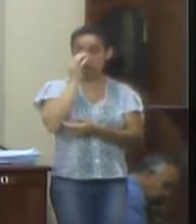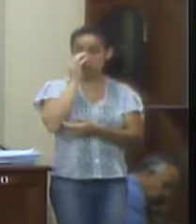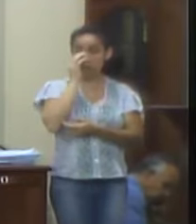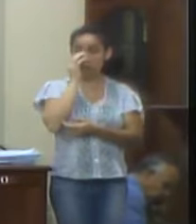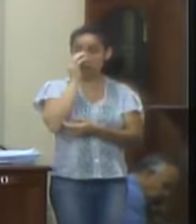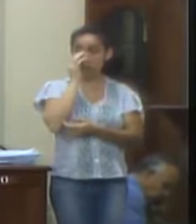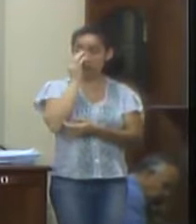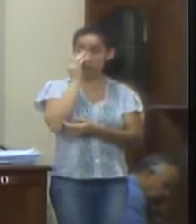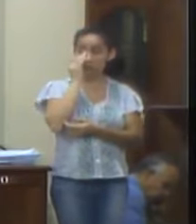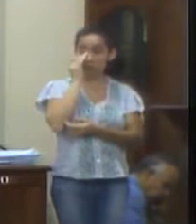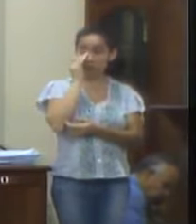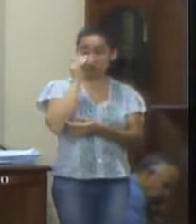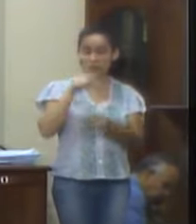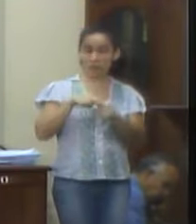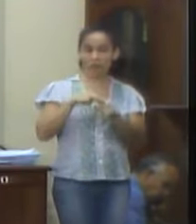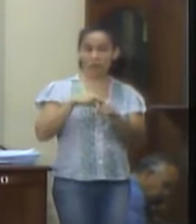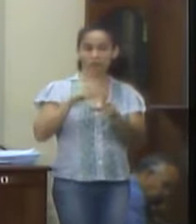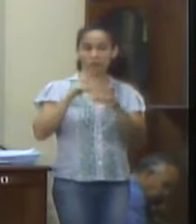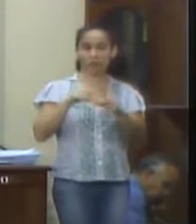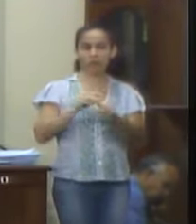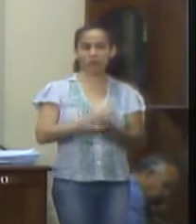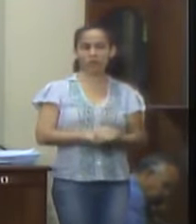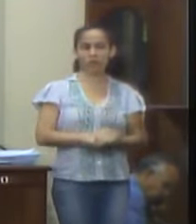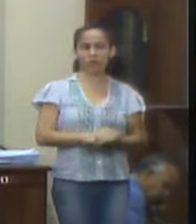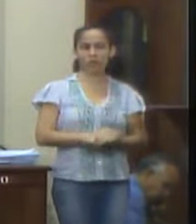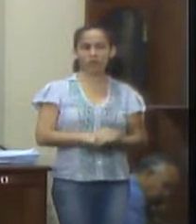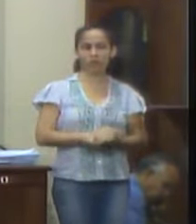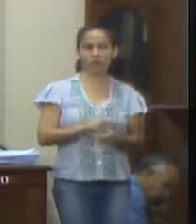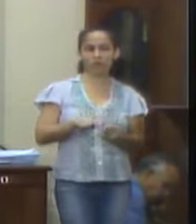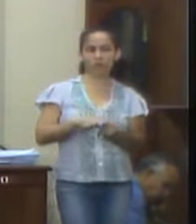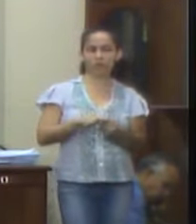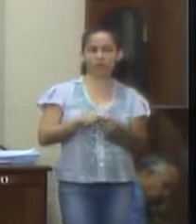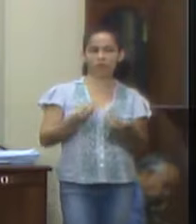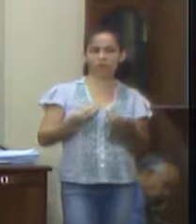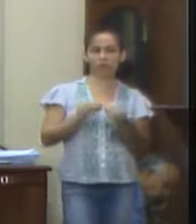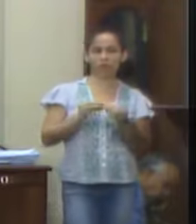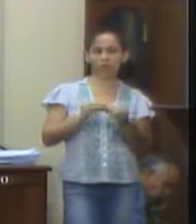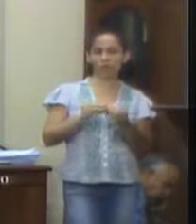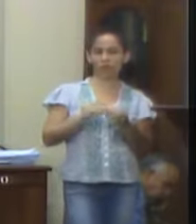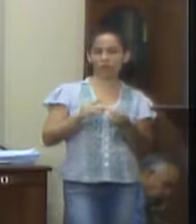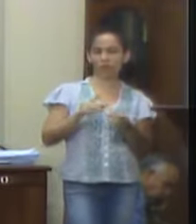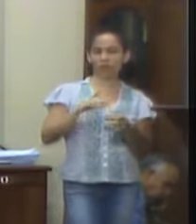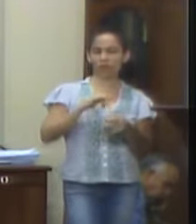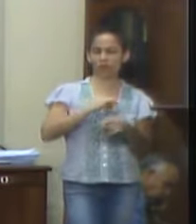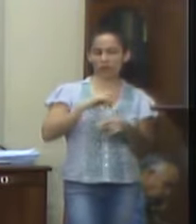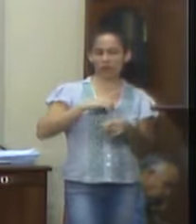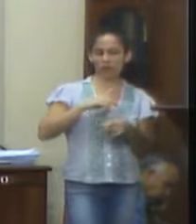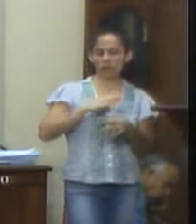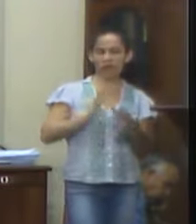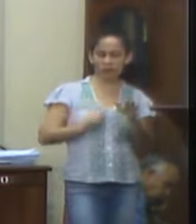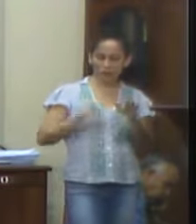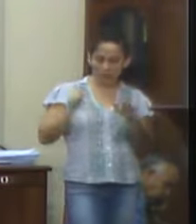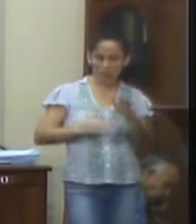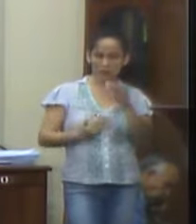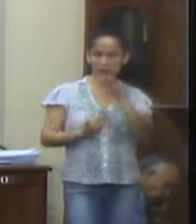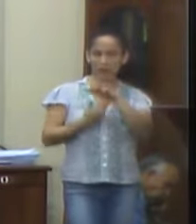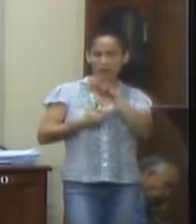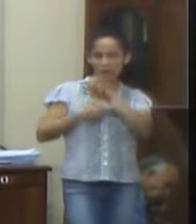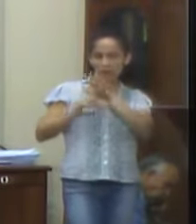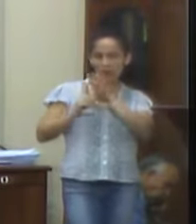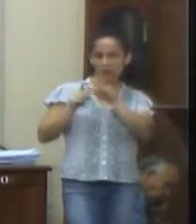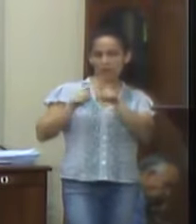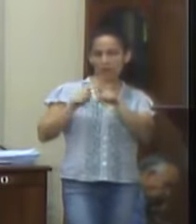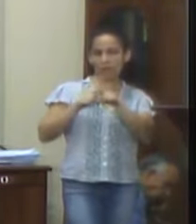ensejar a emissão do parecer prévio contrário, de modo a proporcionar ao juridicionado tempo suficiente para que, previamente,